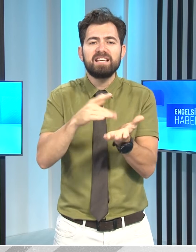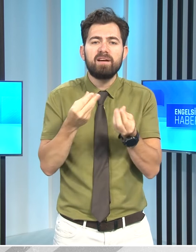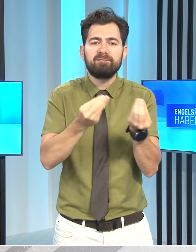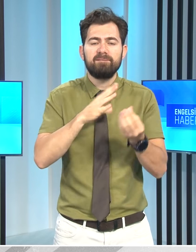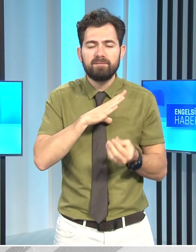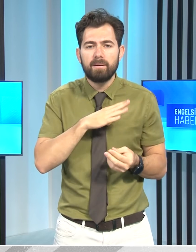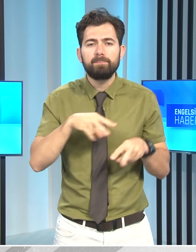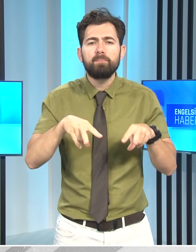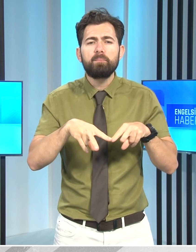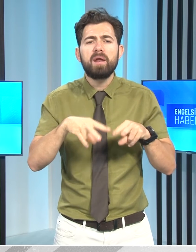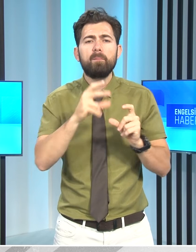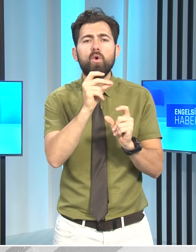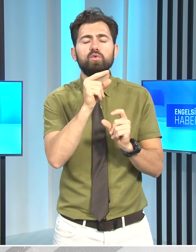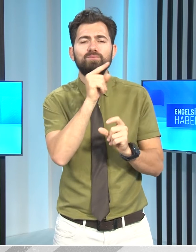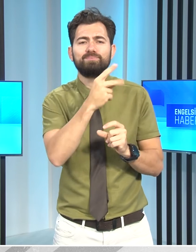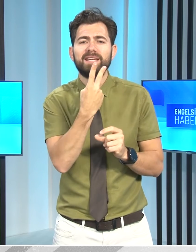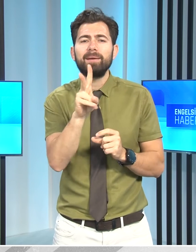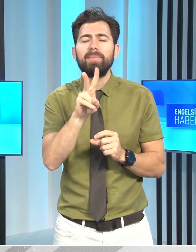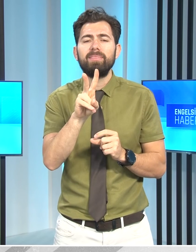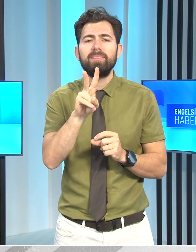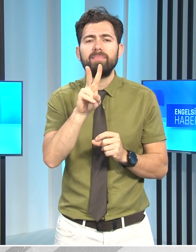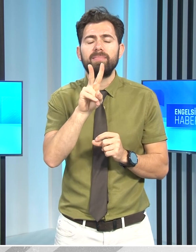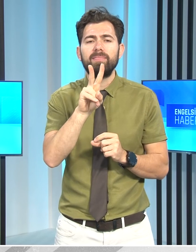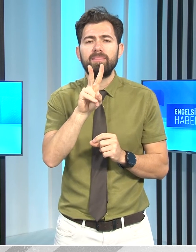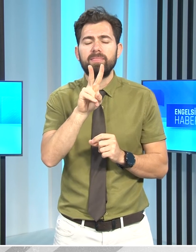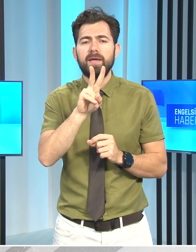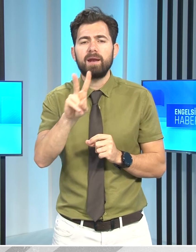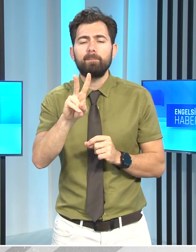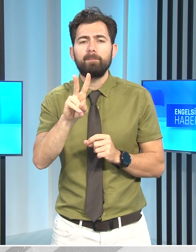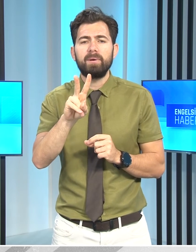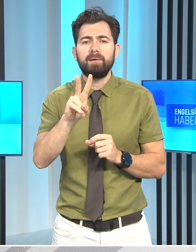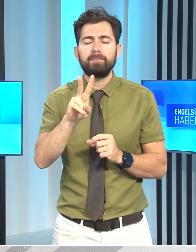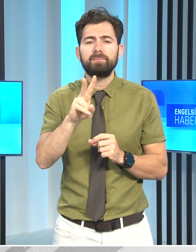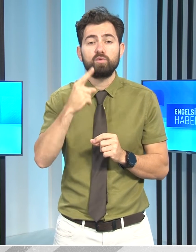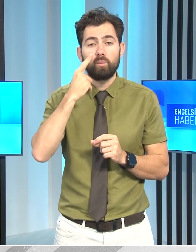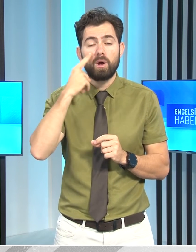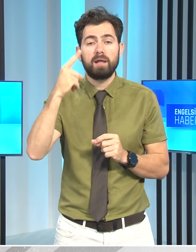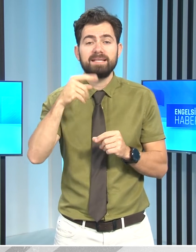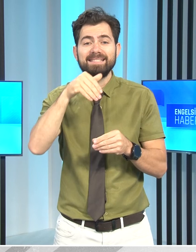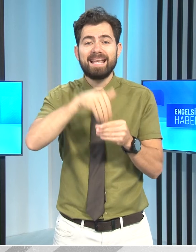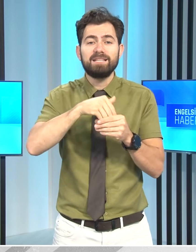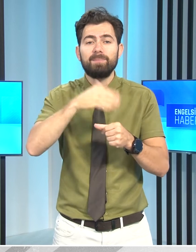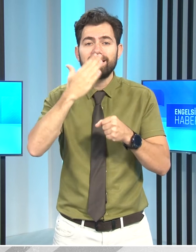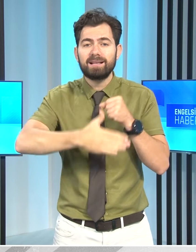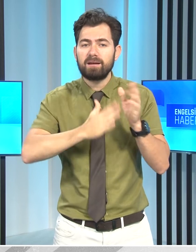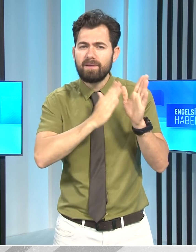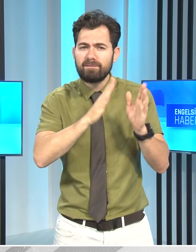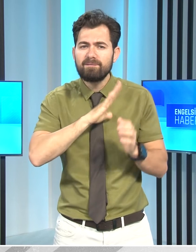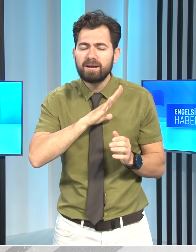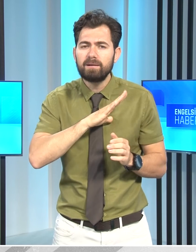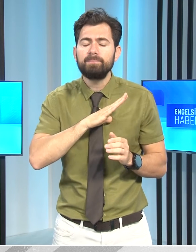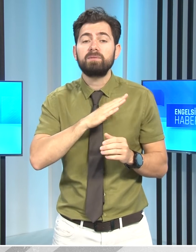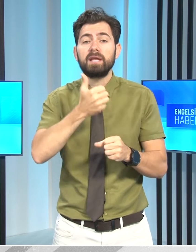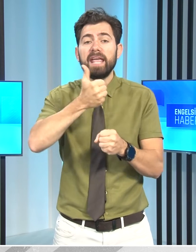Meryem Özkurt, 2020 Cumhurbaşkanlığı seçim yasakları sürdüğü sırada, Geçitköy